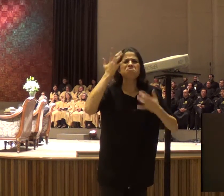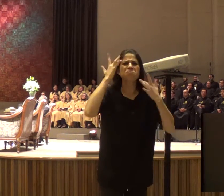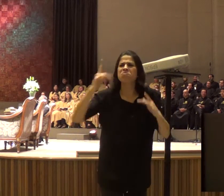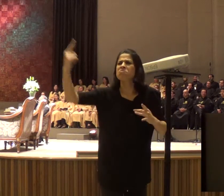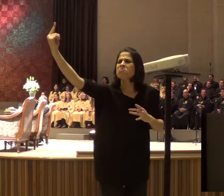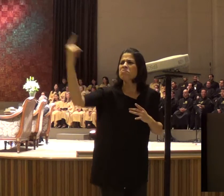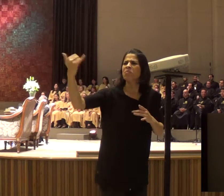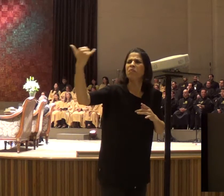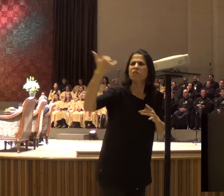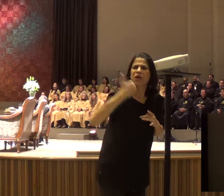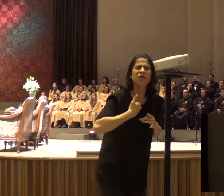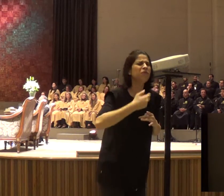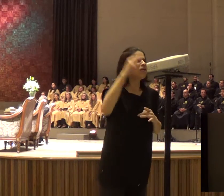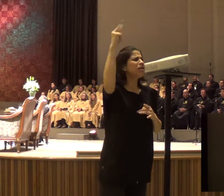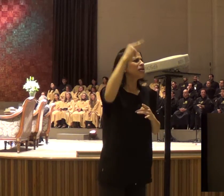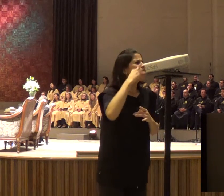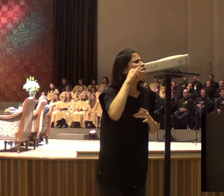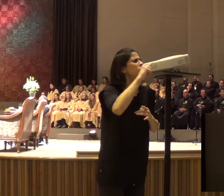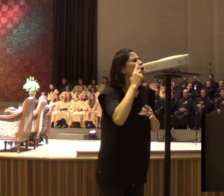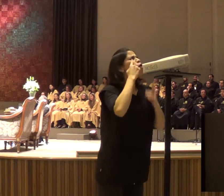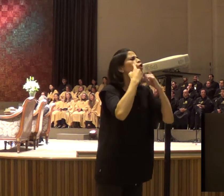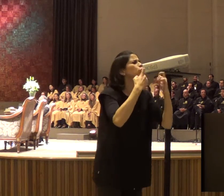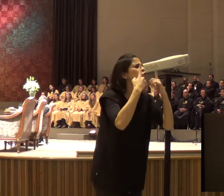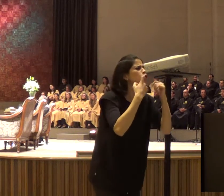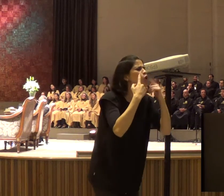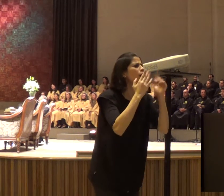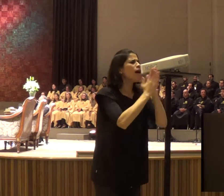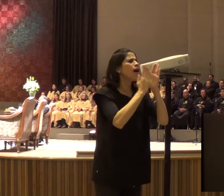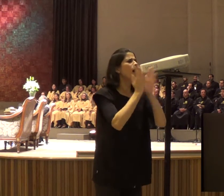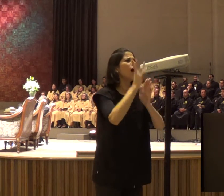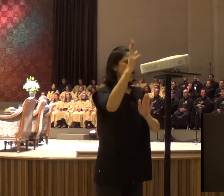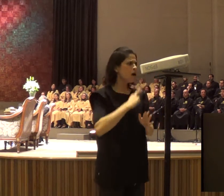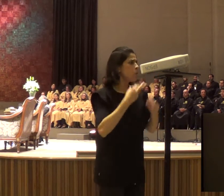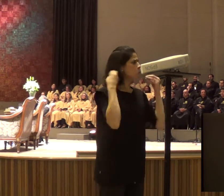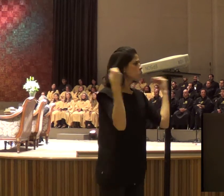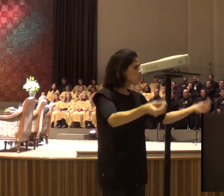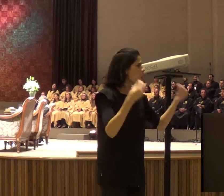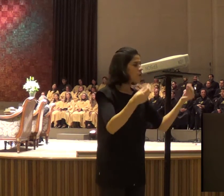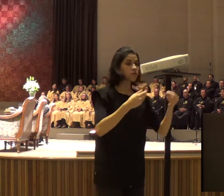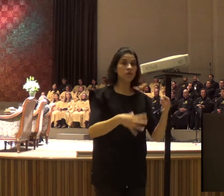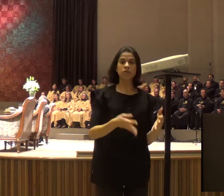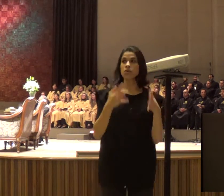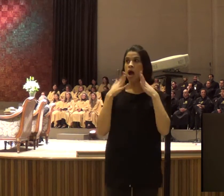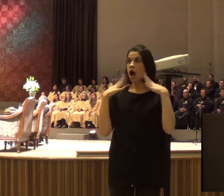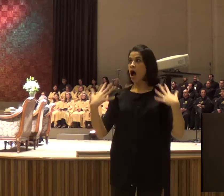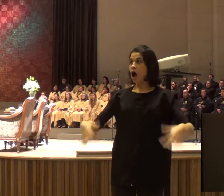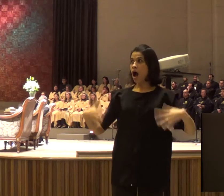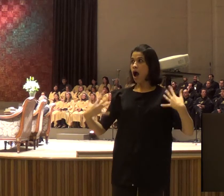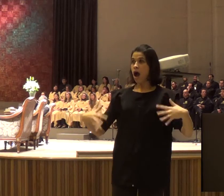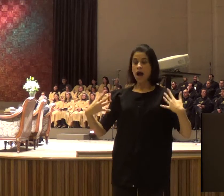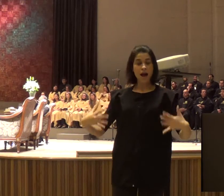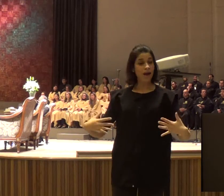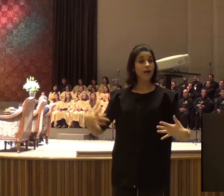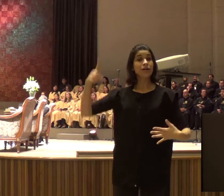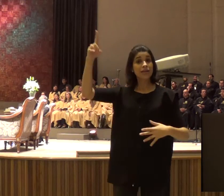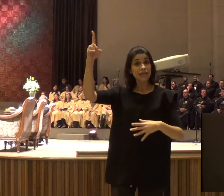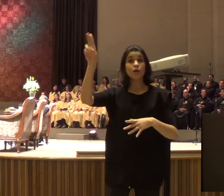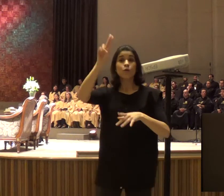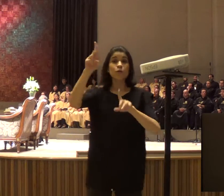Deus fala pelo seu Espírito, Deus fala pela sua palavra, mas em alguns momentos, Ele usa pessoas, usa uma